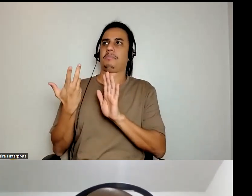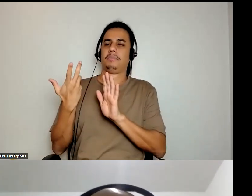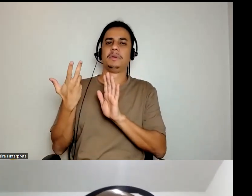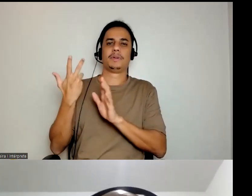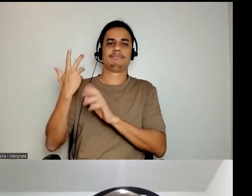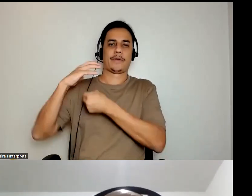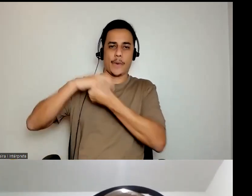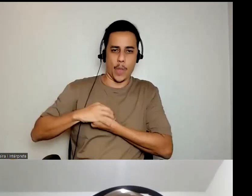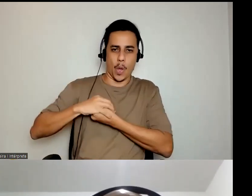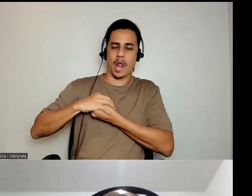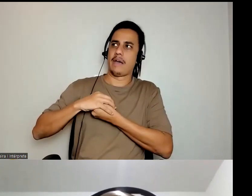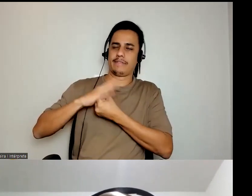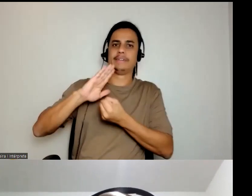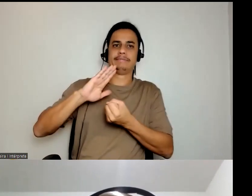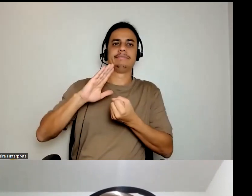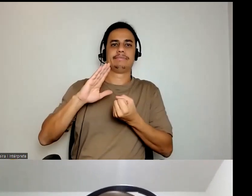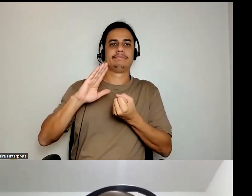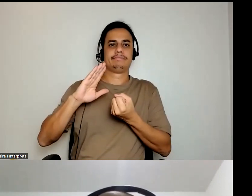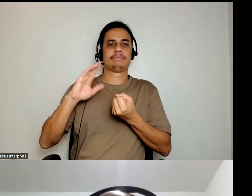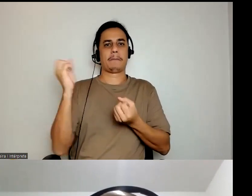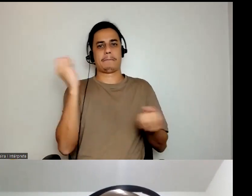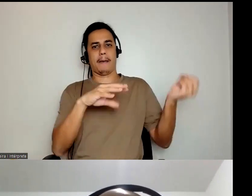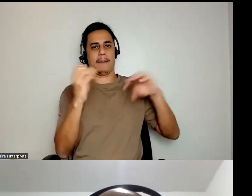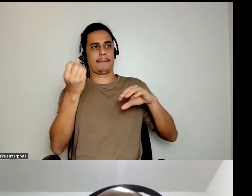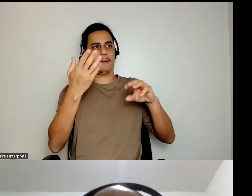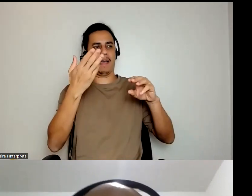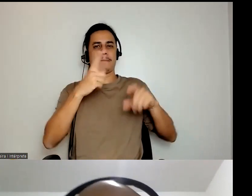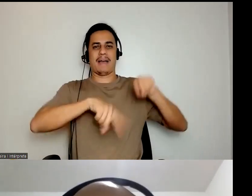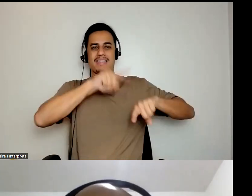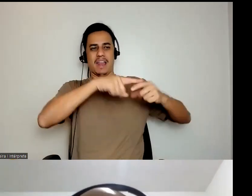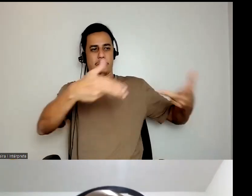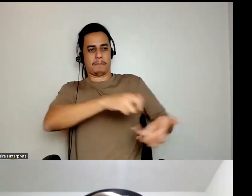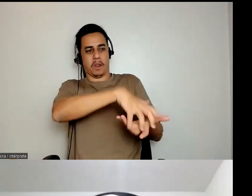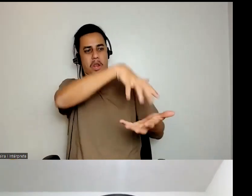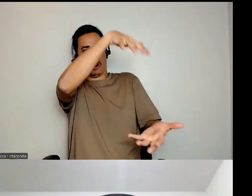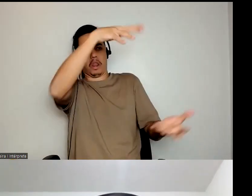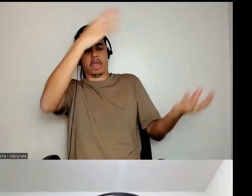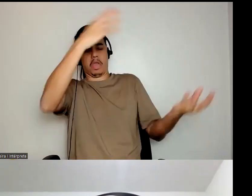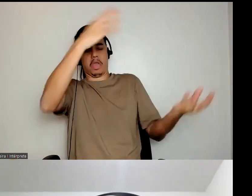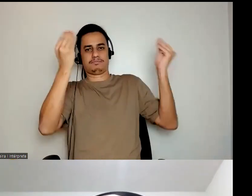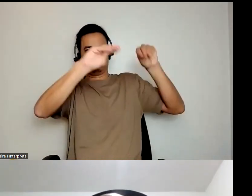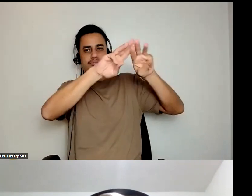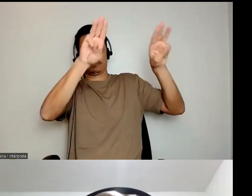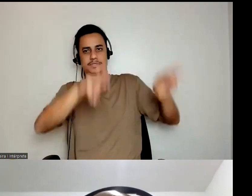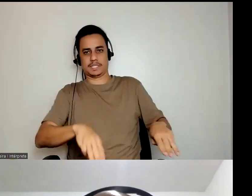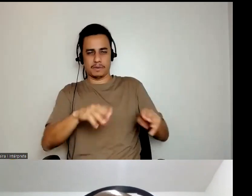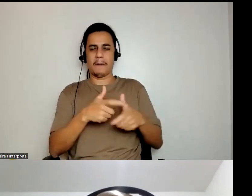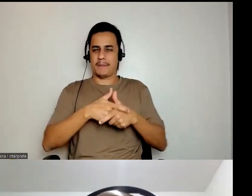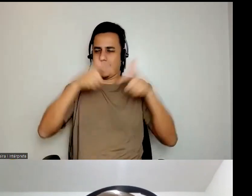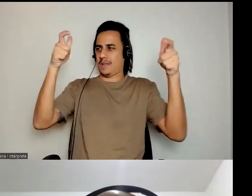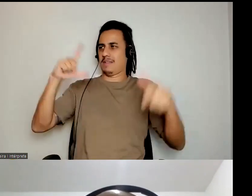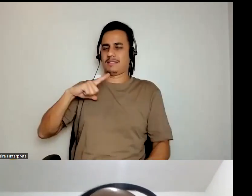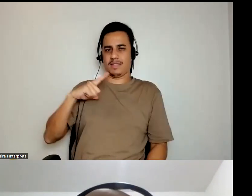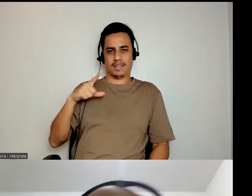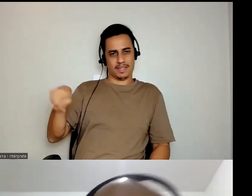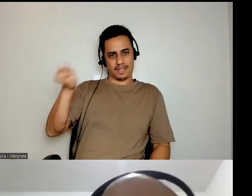colonial que os museus históricos, principalmente com os museus históricos, nas suas maiorias, entender nessa atividade, né, como